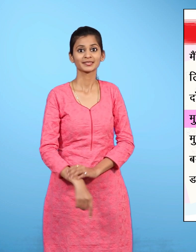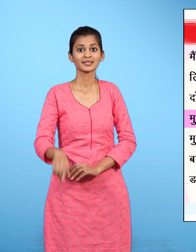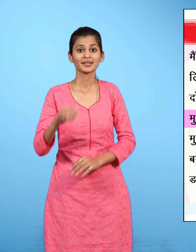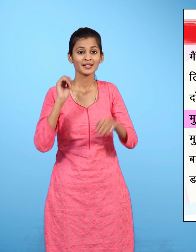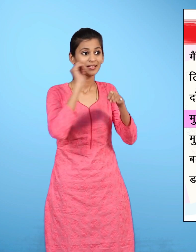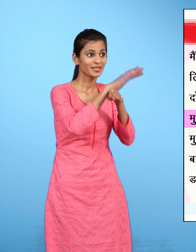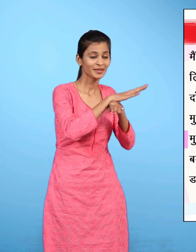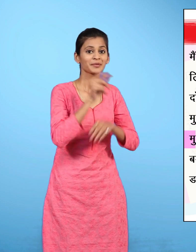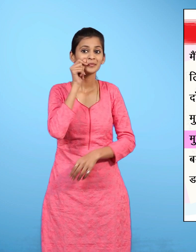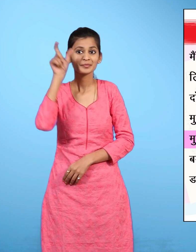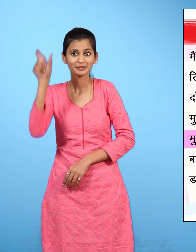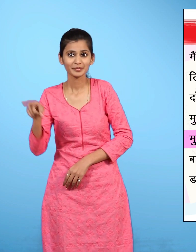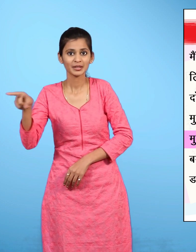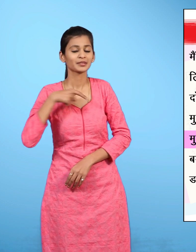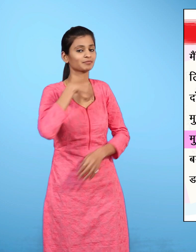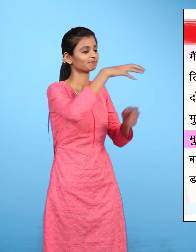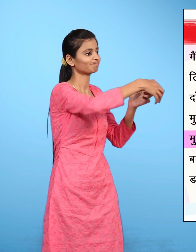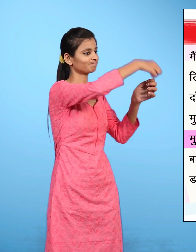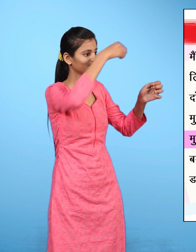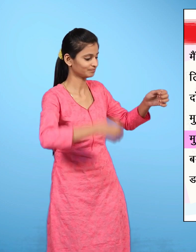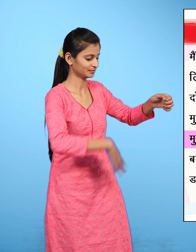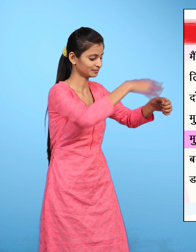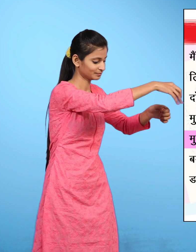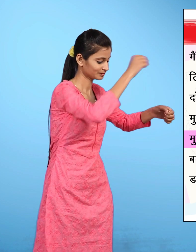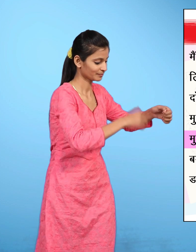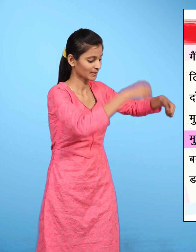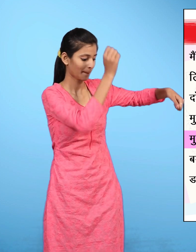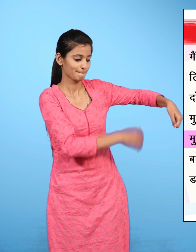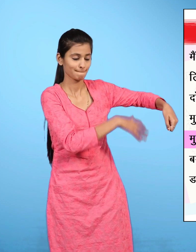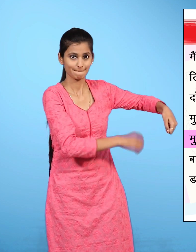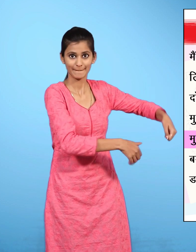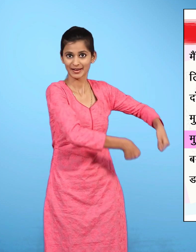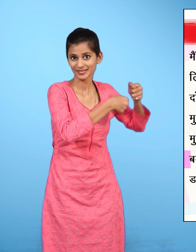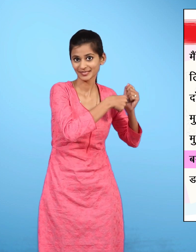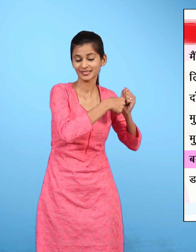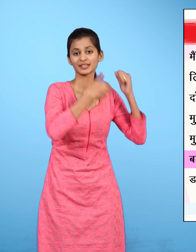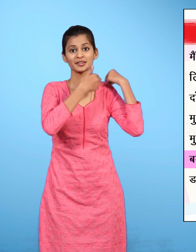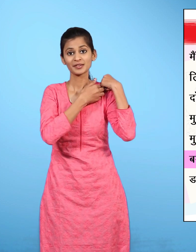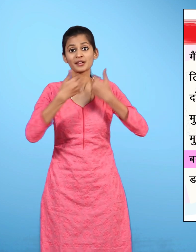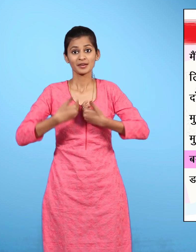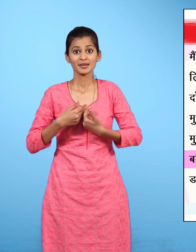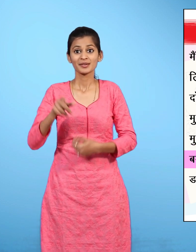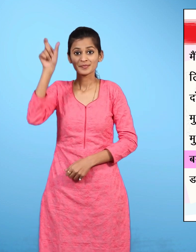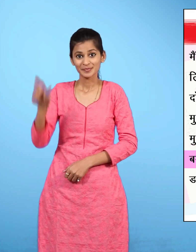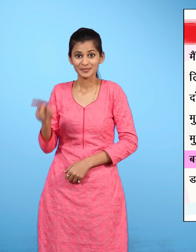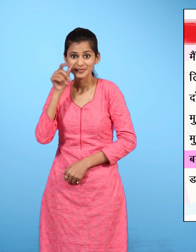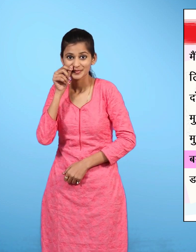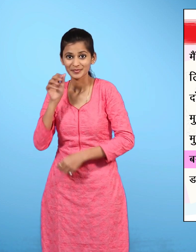डाकिये ने मुझे निकाला और निकाल कर एक बड़े ऐसे थैले में डाला मैं हो गई